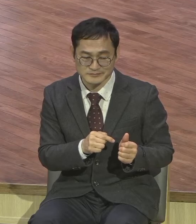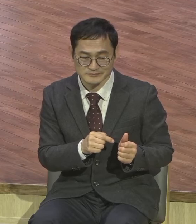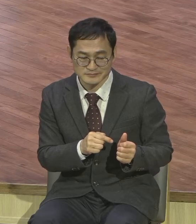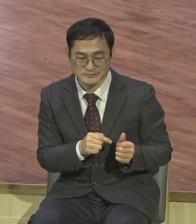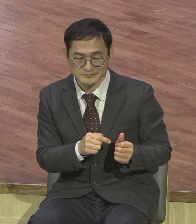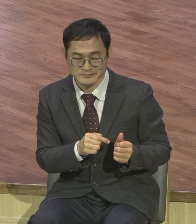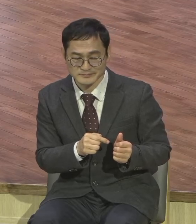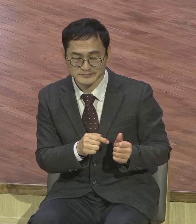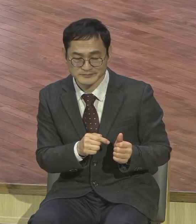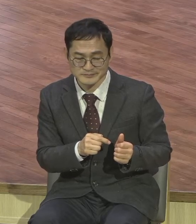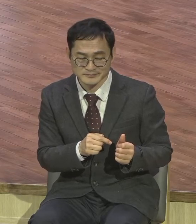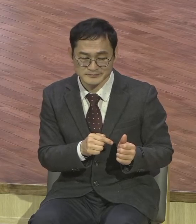크다 이렇게 말했어요